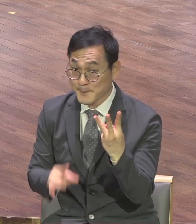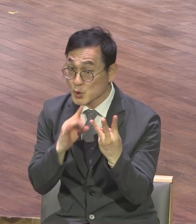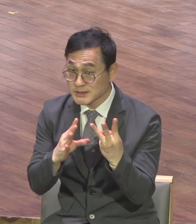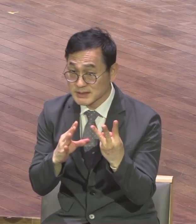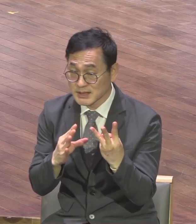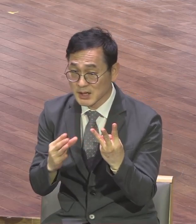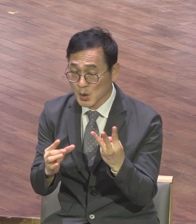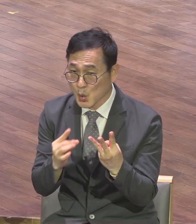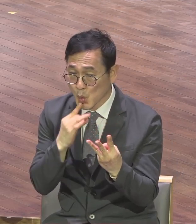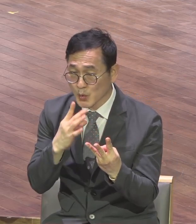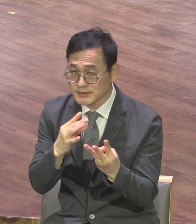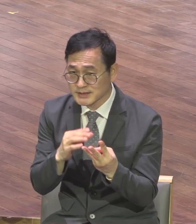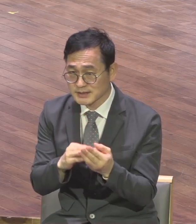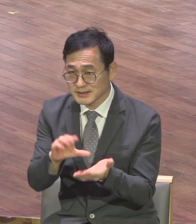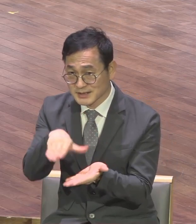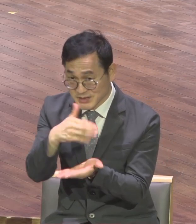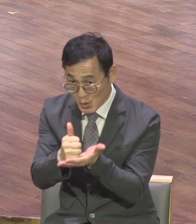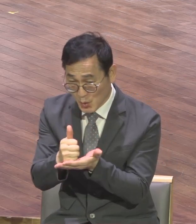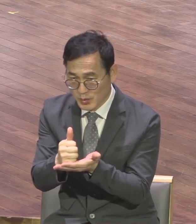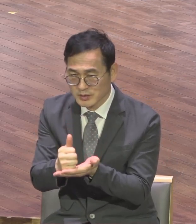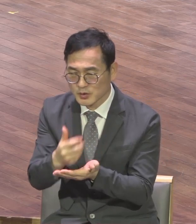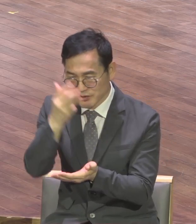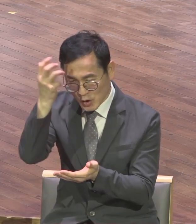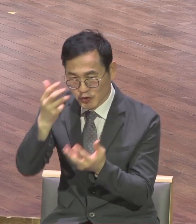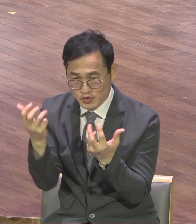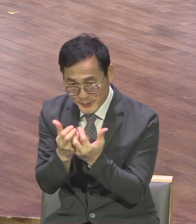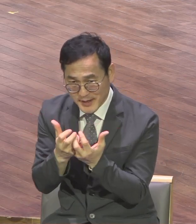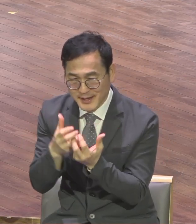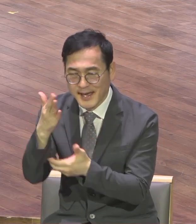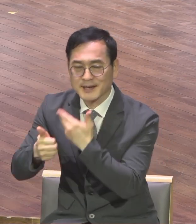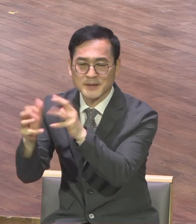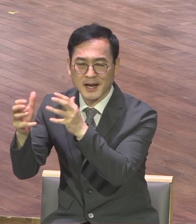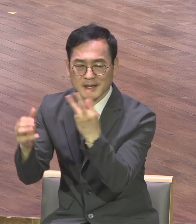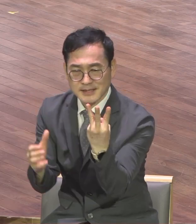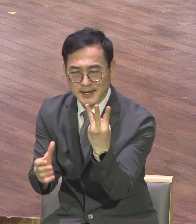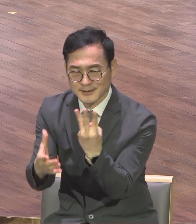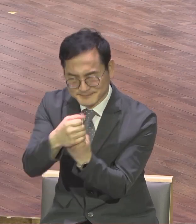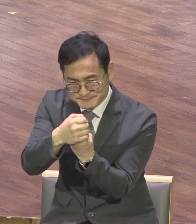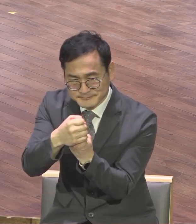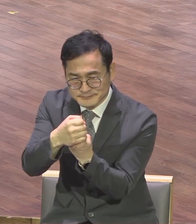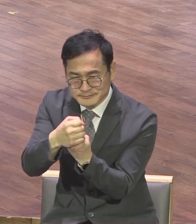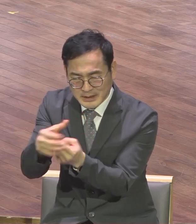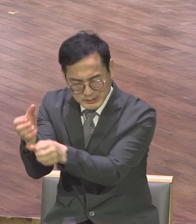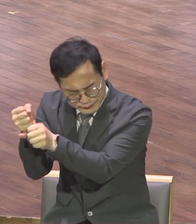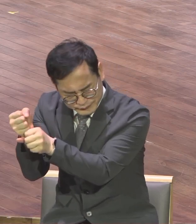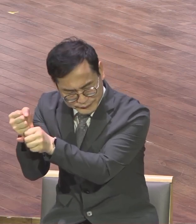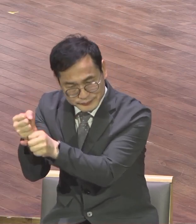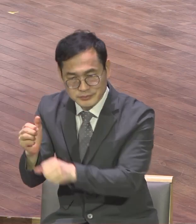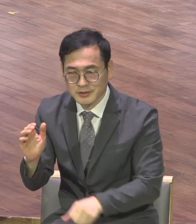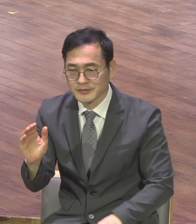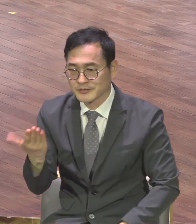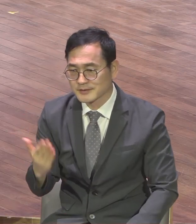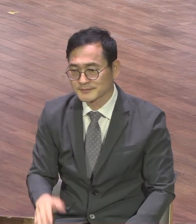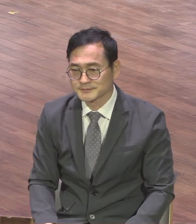망대가 세워야 된다 그래서 우리가 3일 1조 3운동을 펼쳐나가는 것인데 영국의 전성도들은 어떤 상황과 환경 속에서도